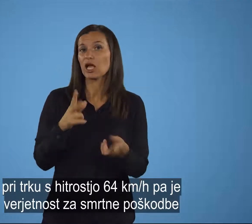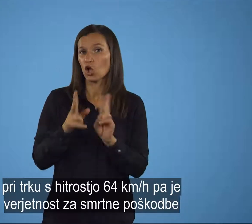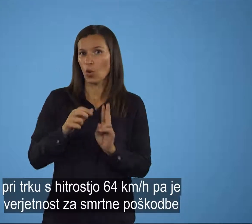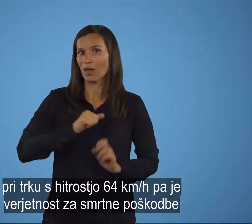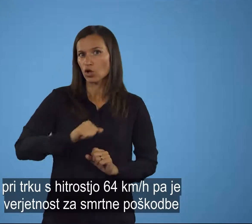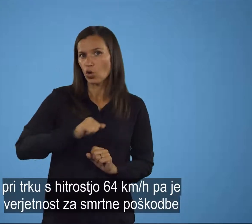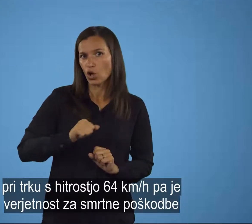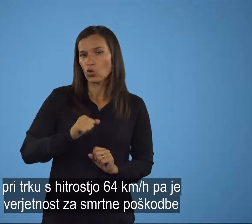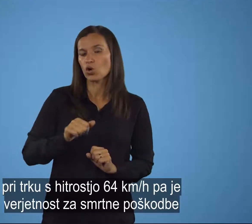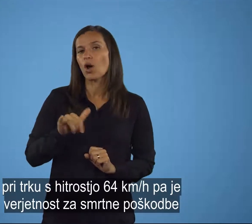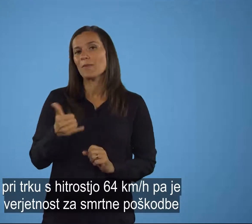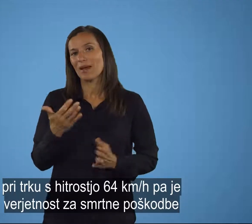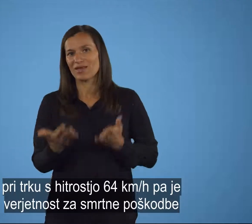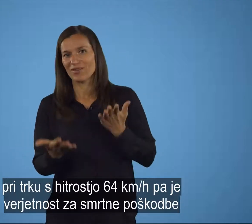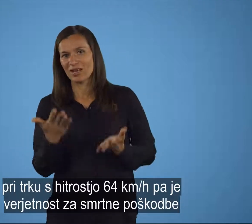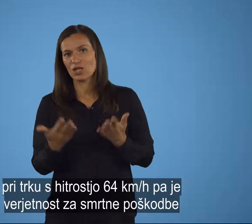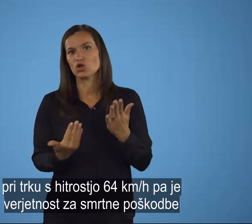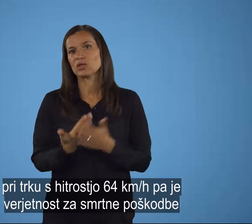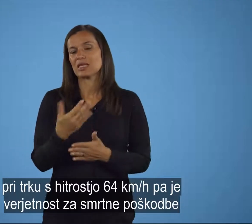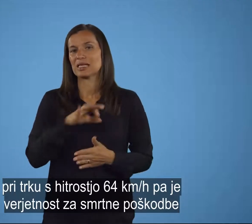pešca že 90 odstotna.